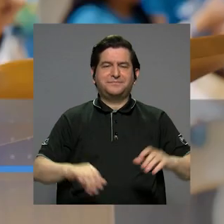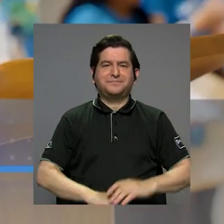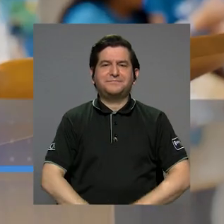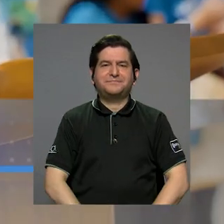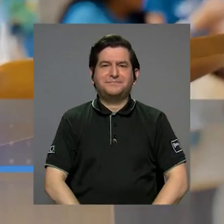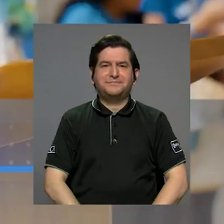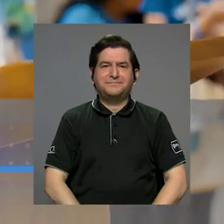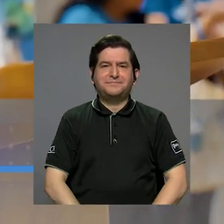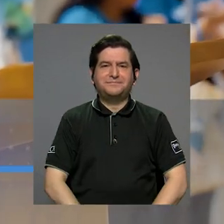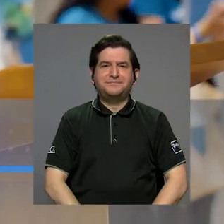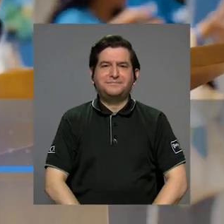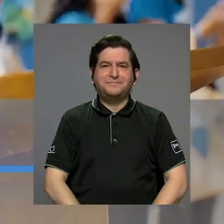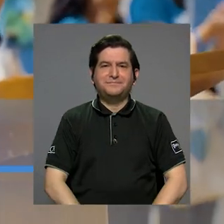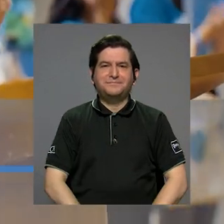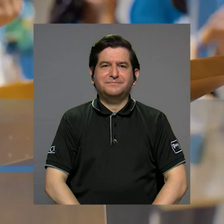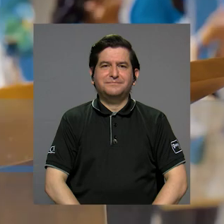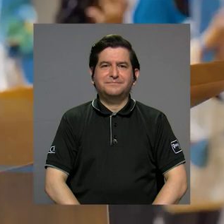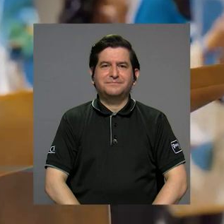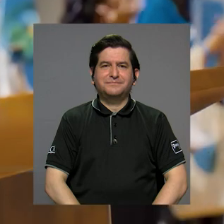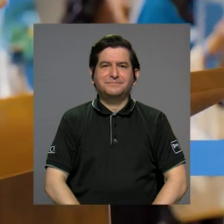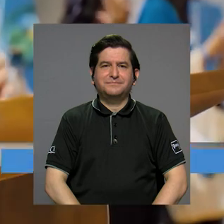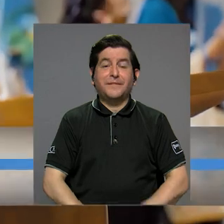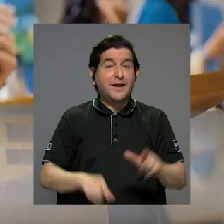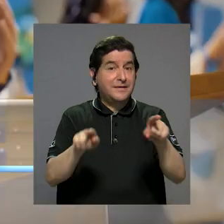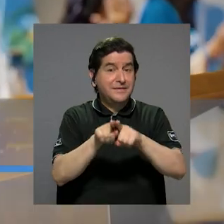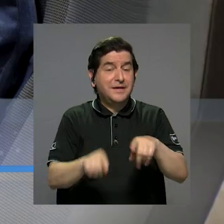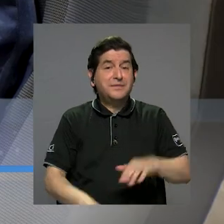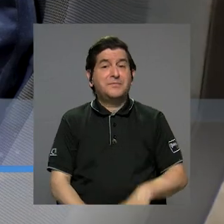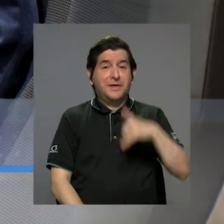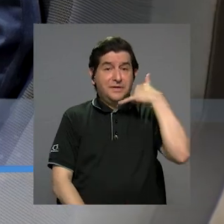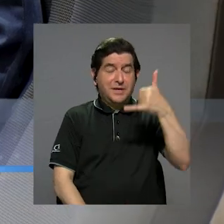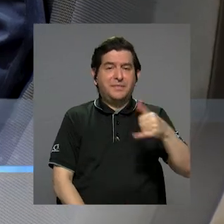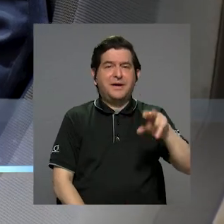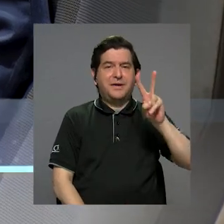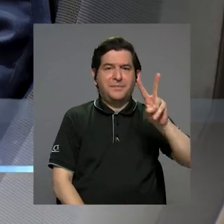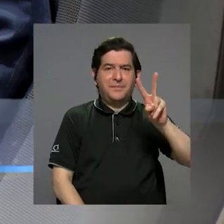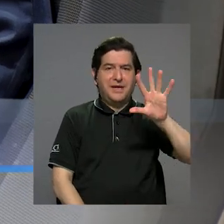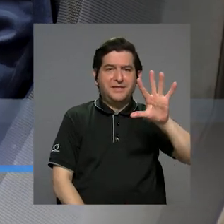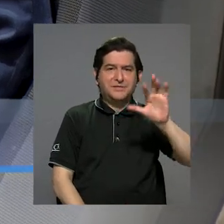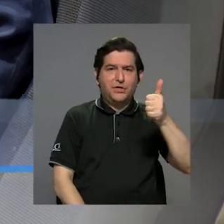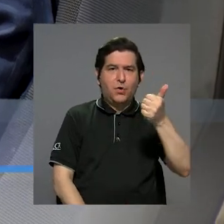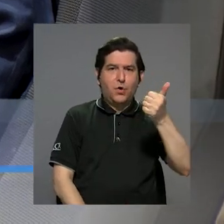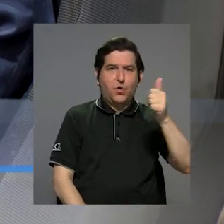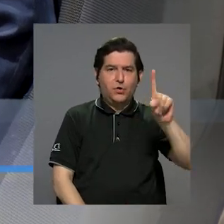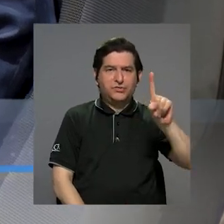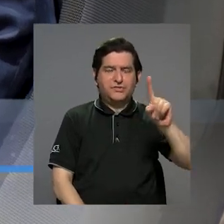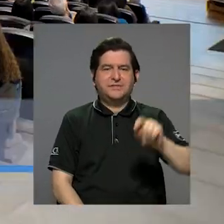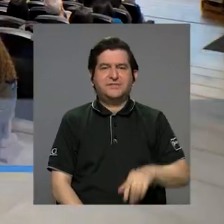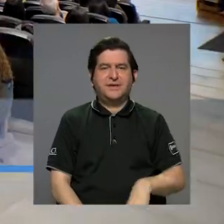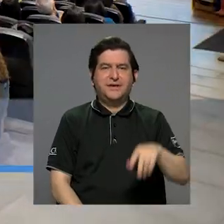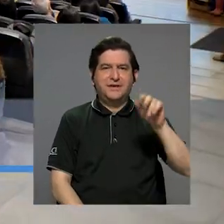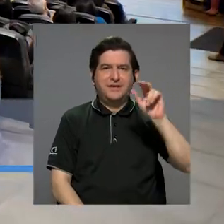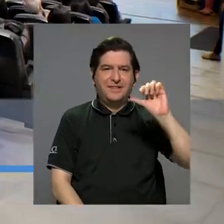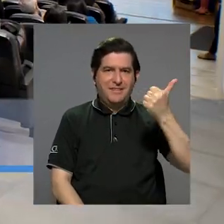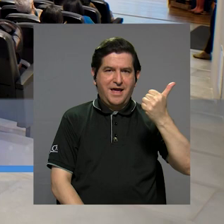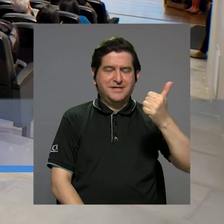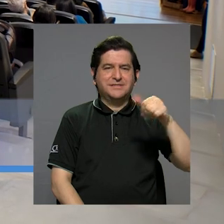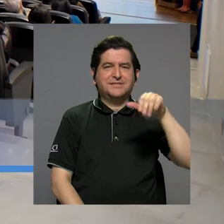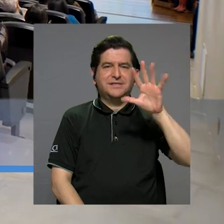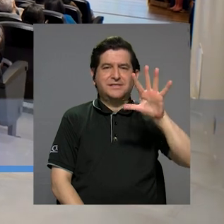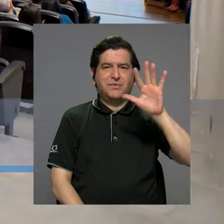.ac.cr. o a través del teléfono 25 11 10